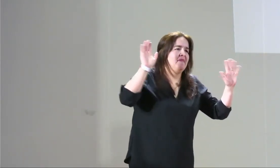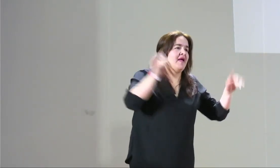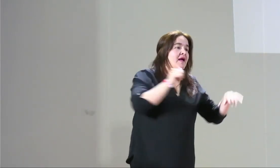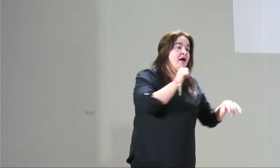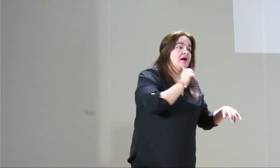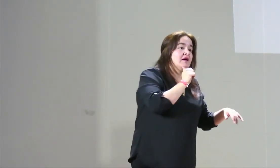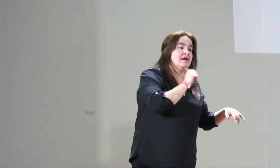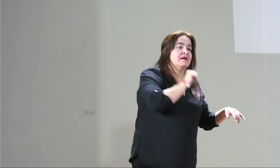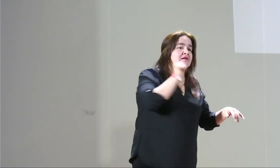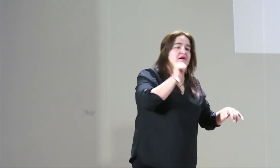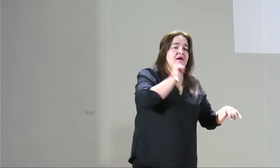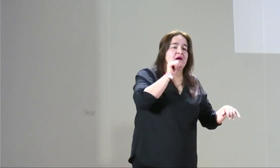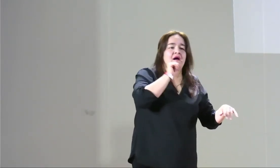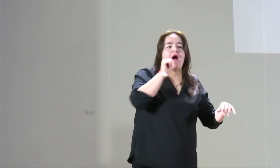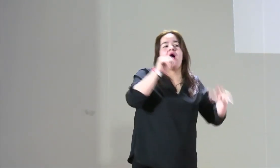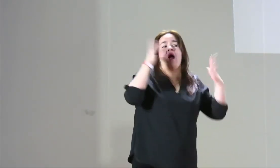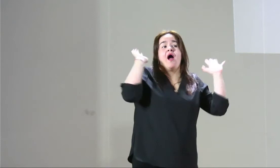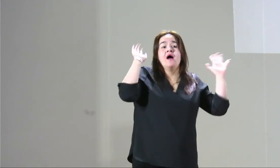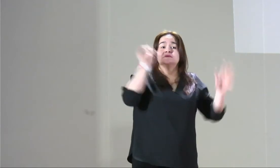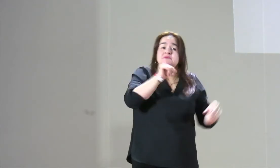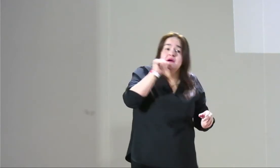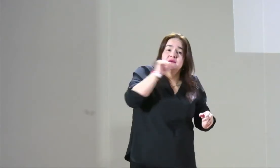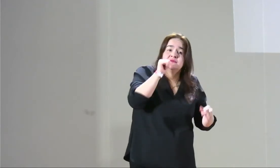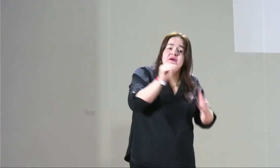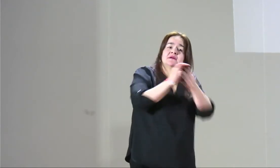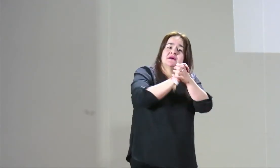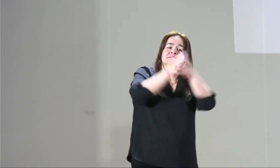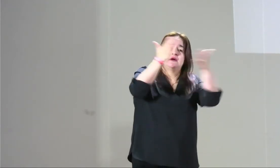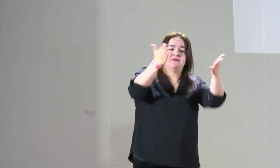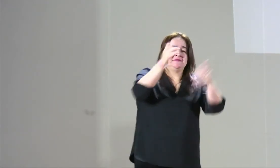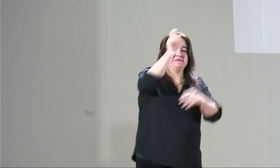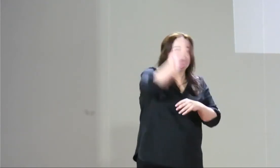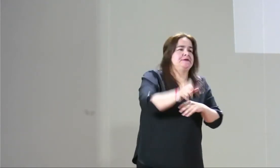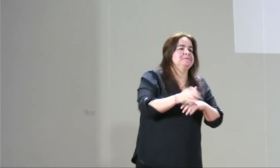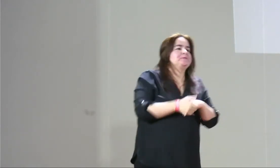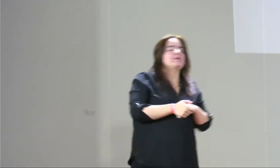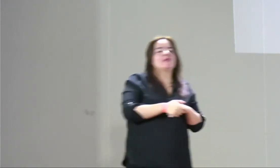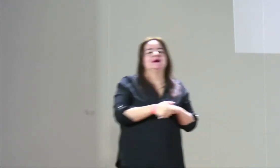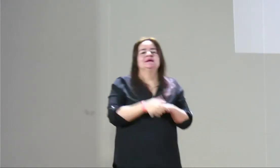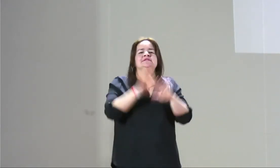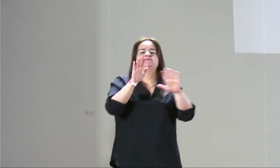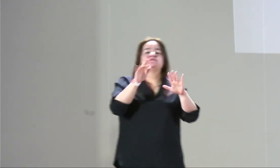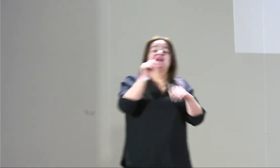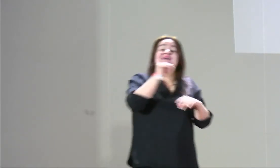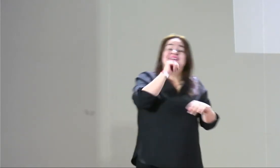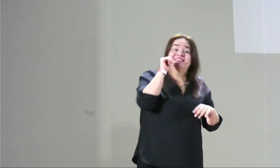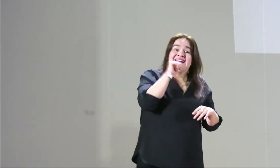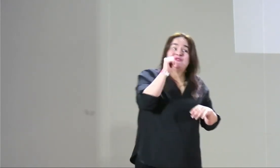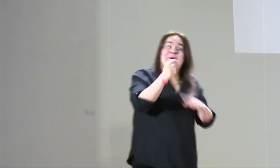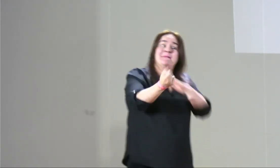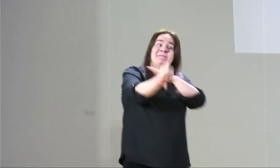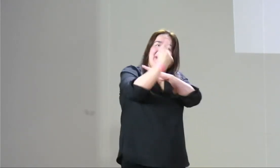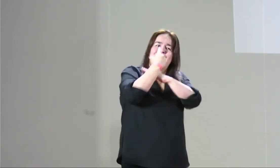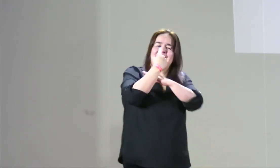Santiago, Santiago Parra, bien, esta es tu seña, me dicen por acá que está tu seña. Bien, Santiago, un gran saludo para ti.